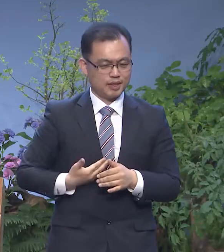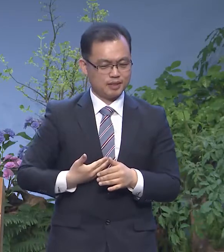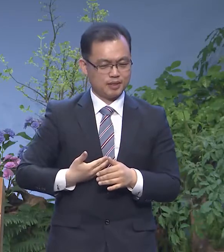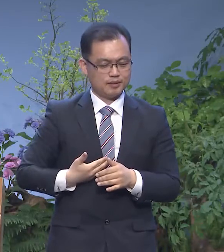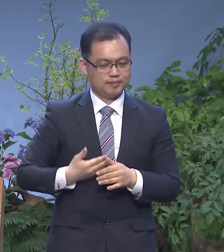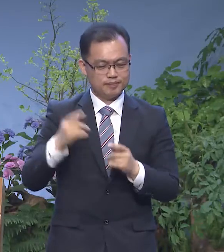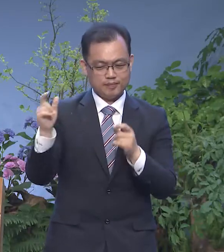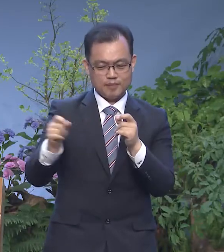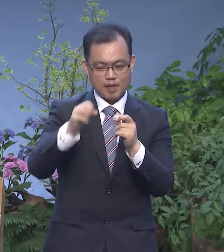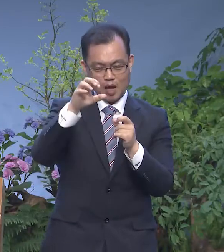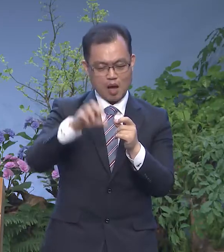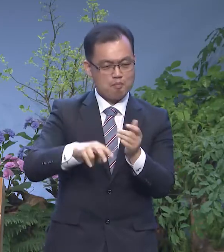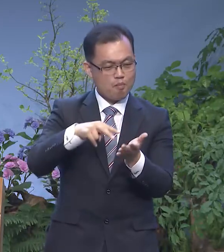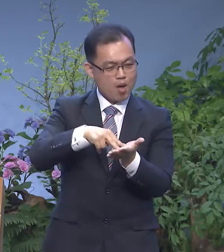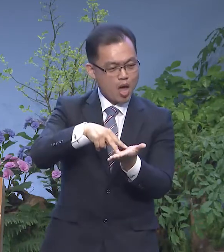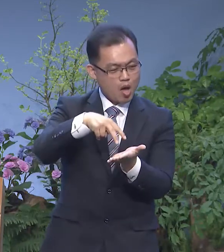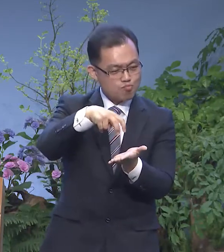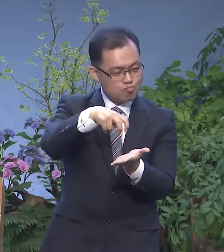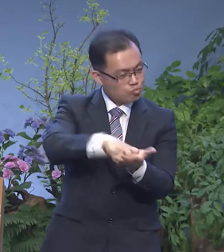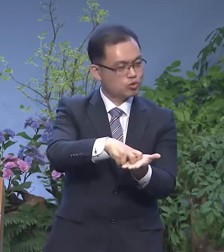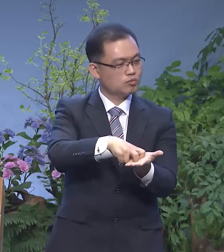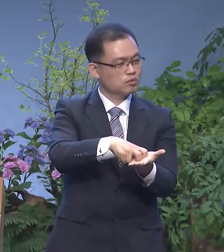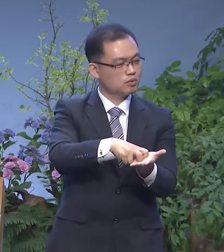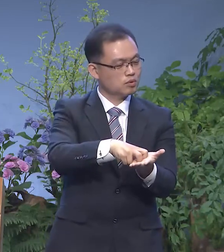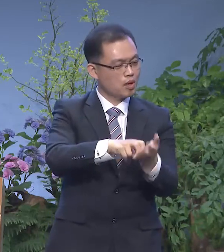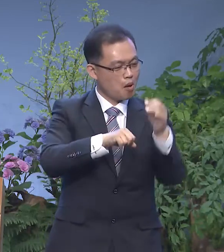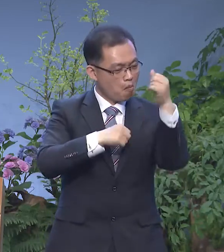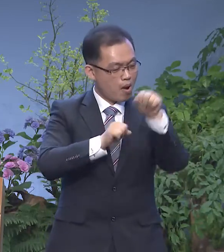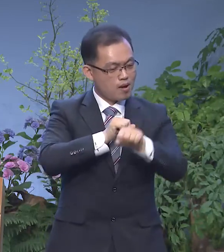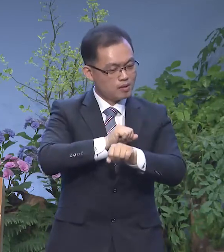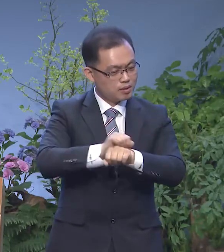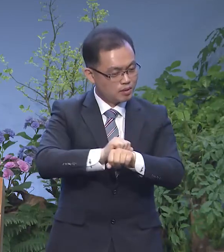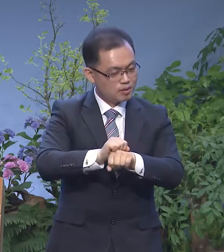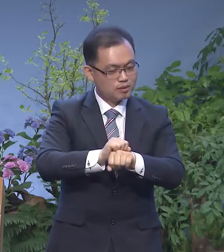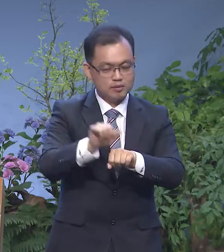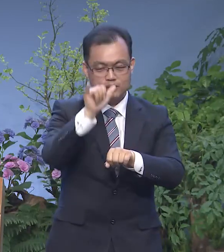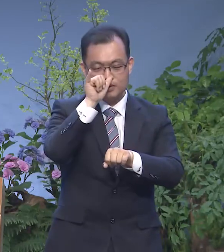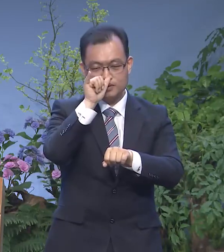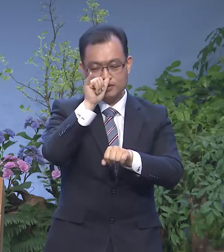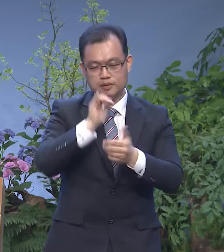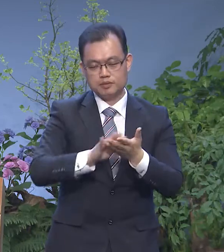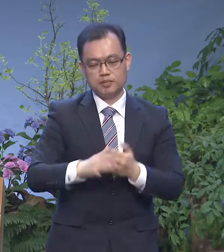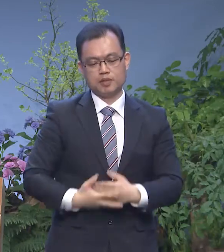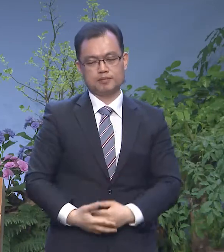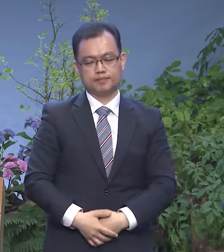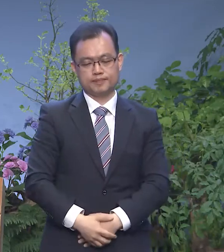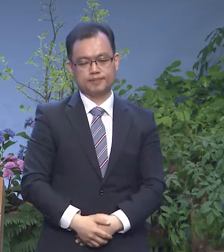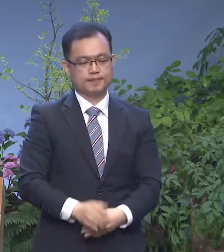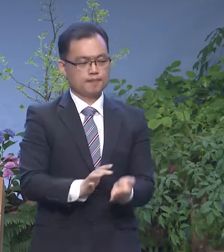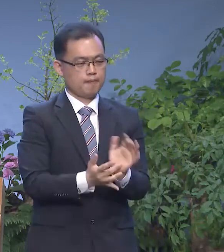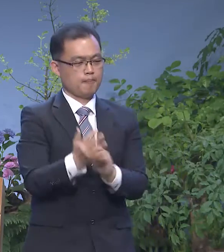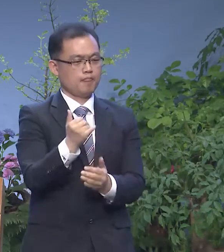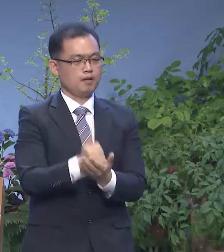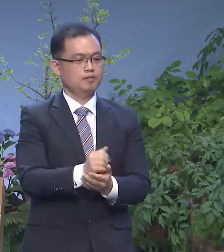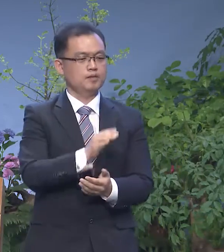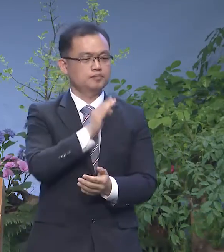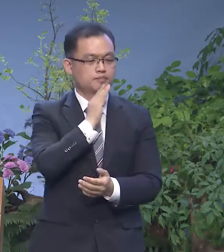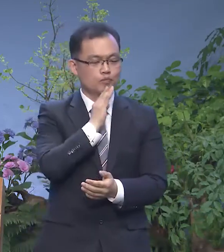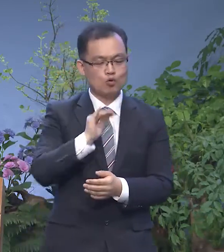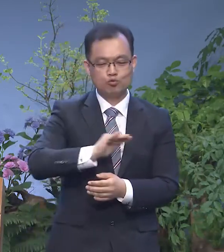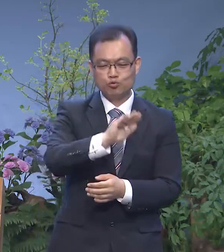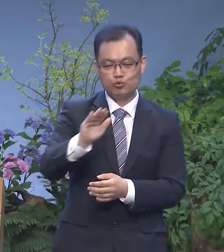무릎을 꿇고 발을 씻기고 있는 것입니다 예수님이야말로